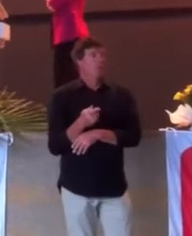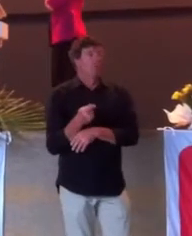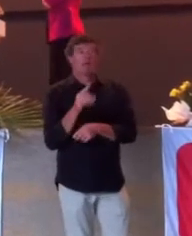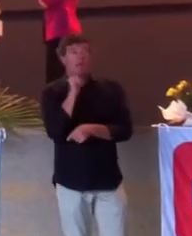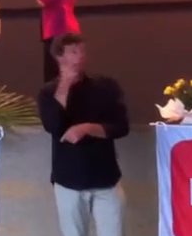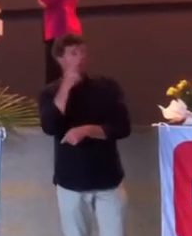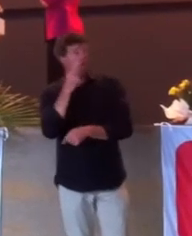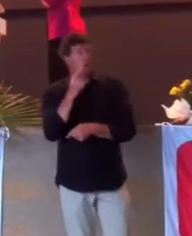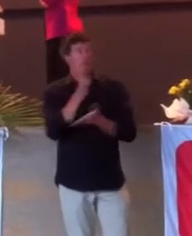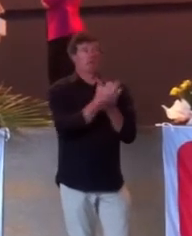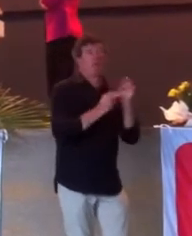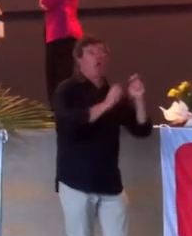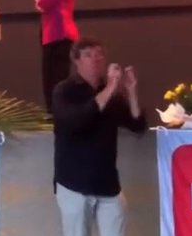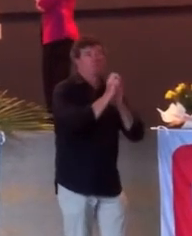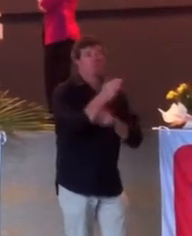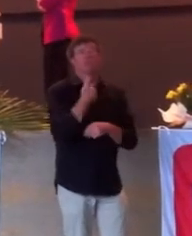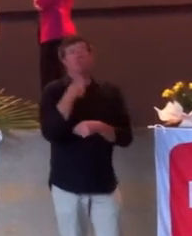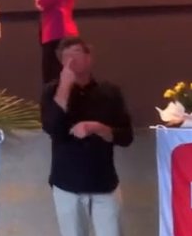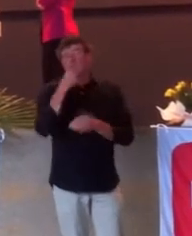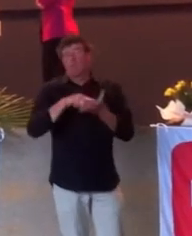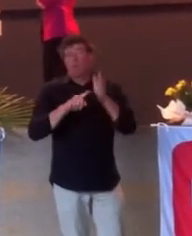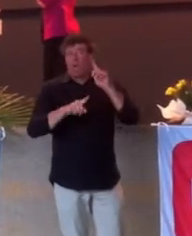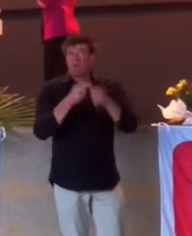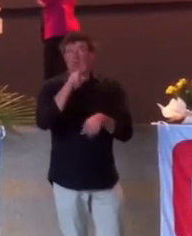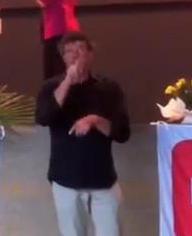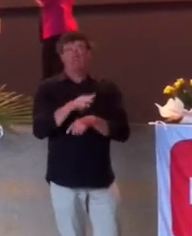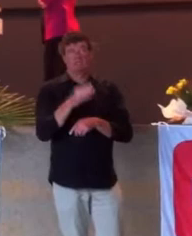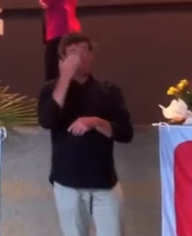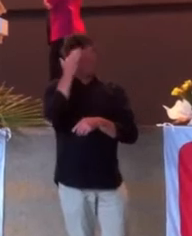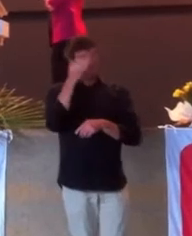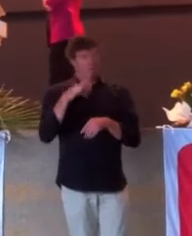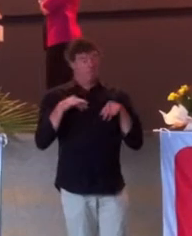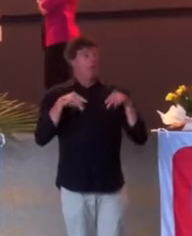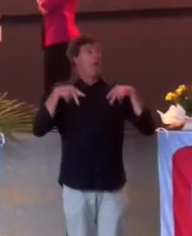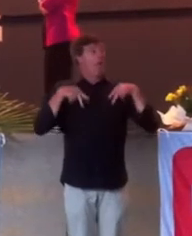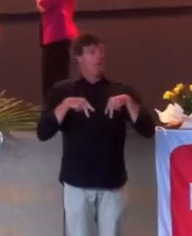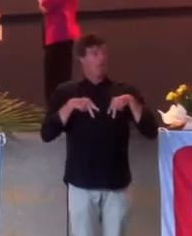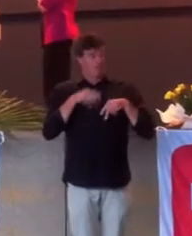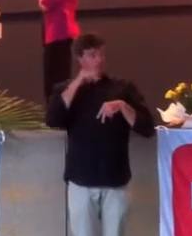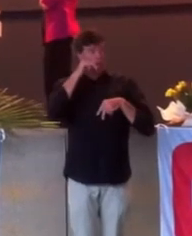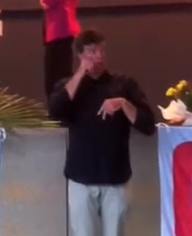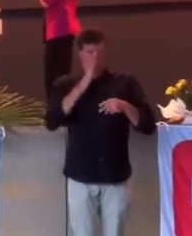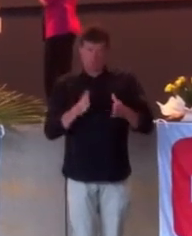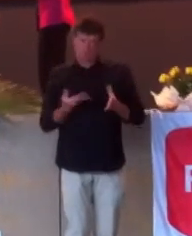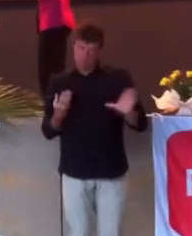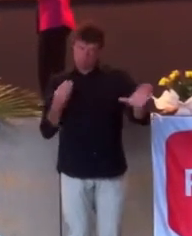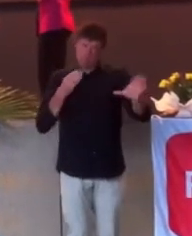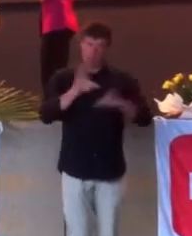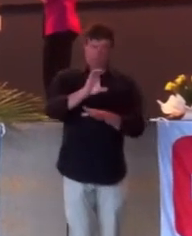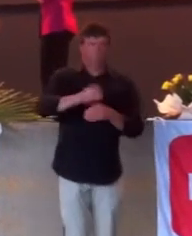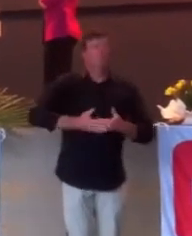'augmentation des salaires. Et je pense qu'il un élément qui est extrêmement important, c'est que si l'État intervient demain pour soutenir les entreprises